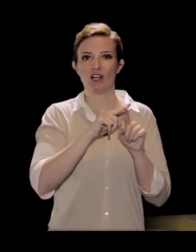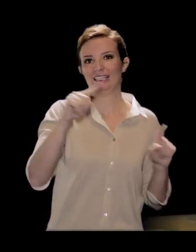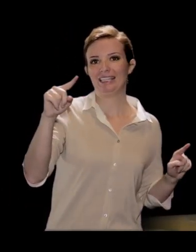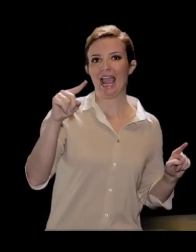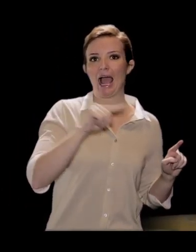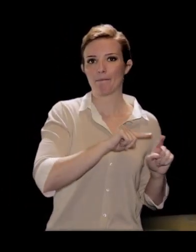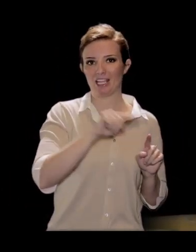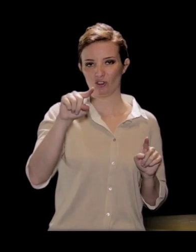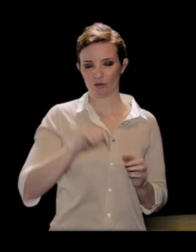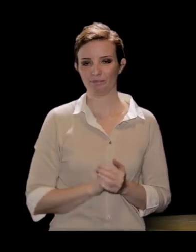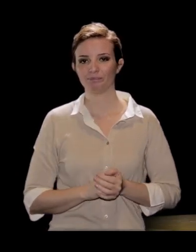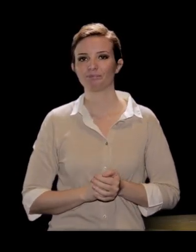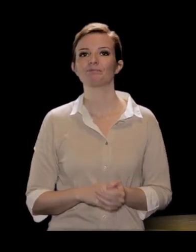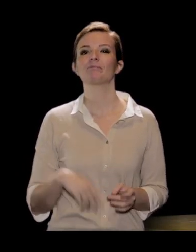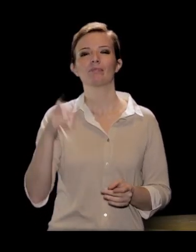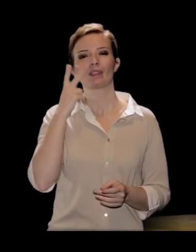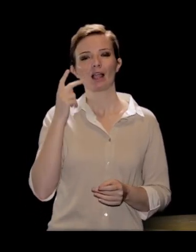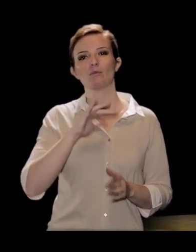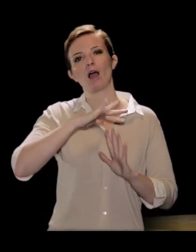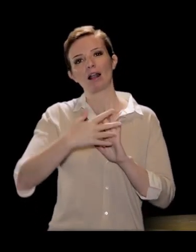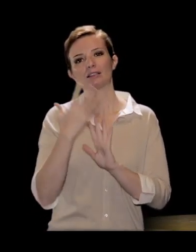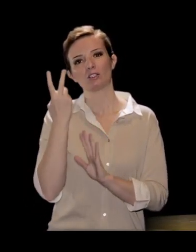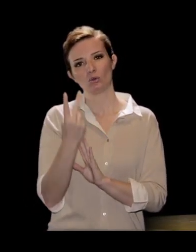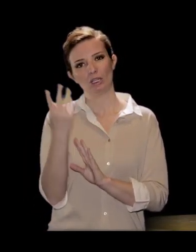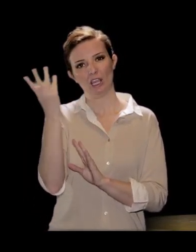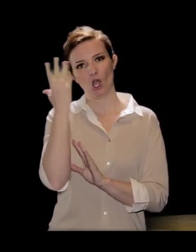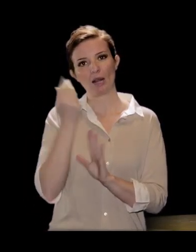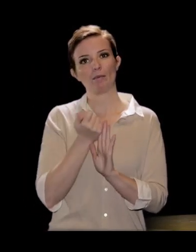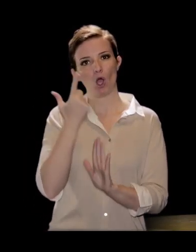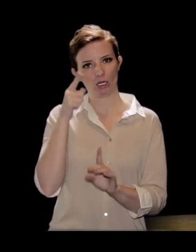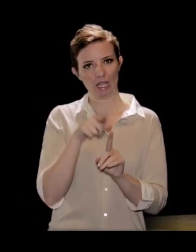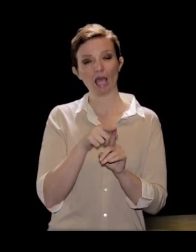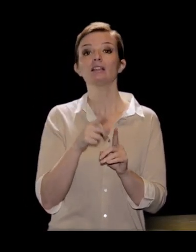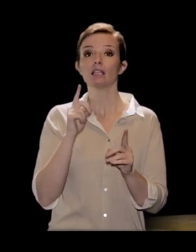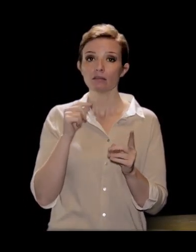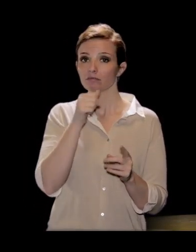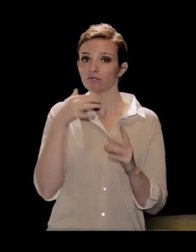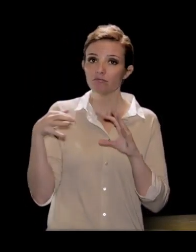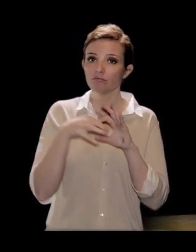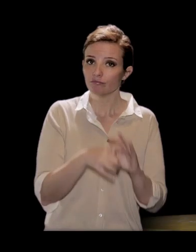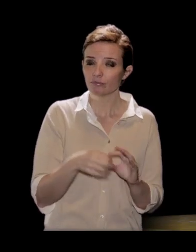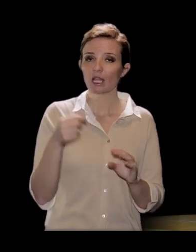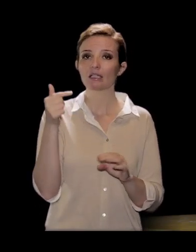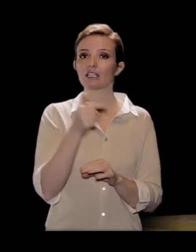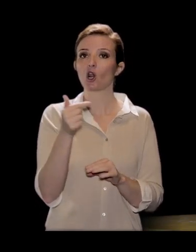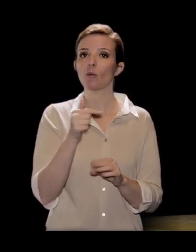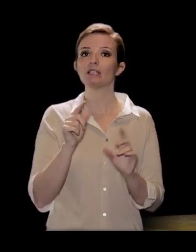Vediamo ora due teoremi molto importanti che invece sono applicazioni della trigonometria ai triangoli generici, ai triangoli